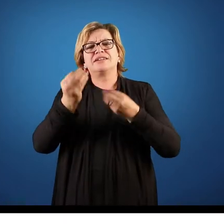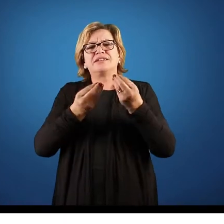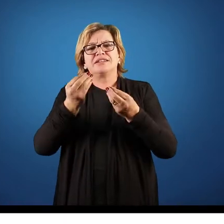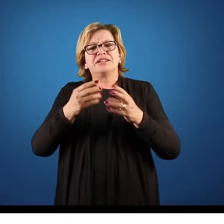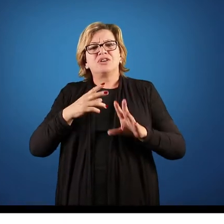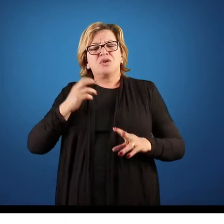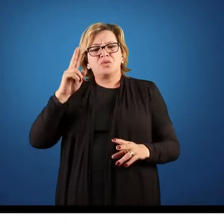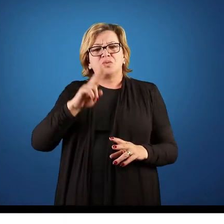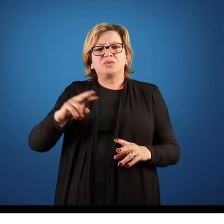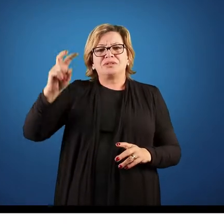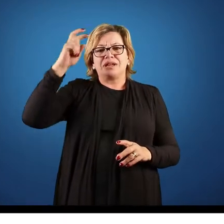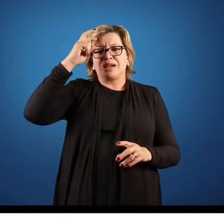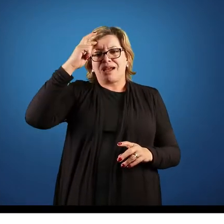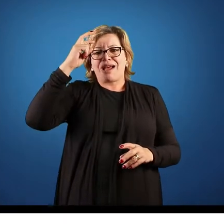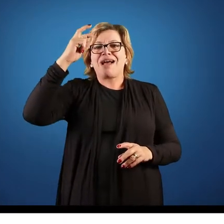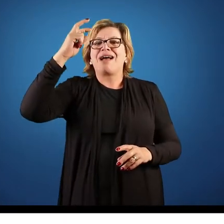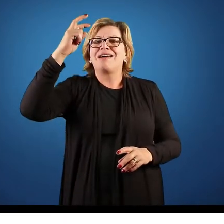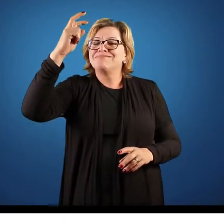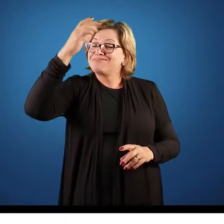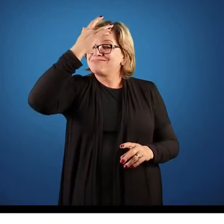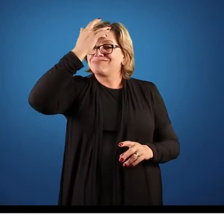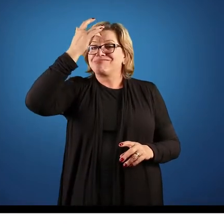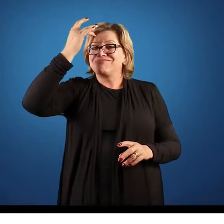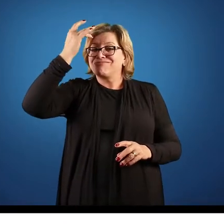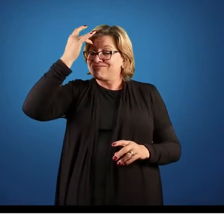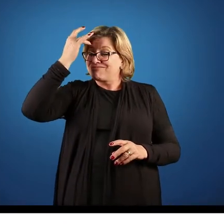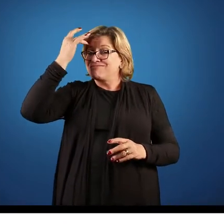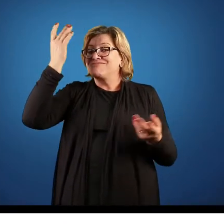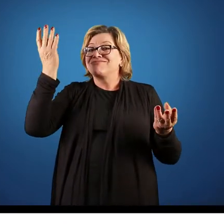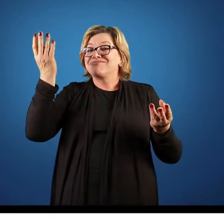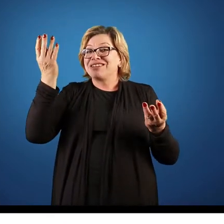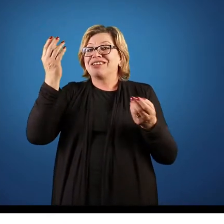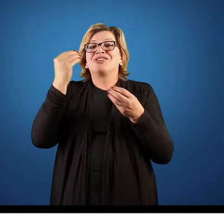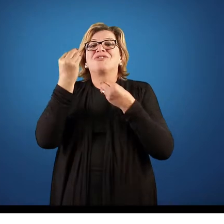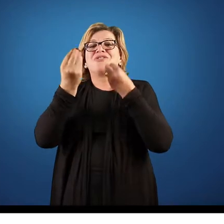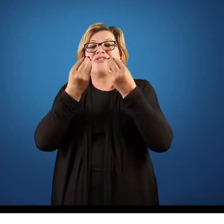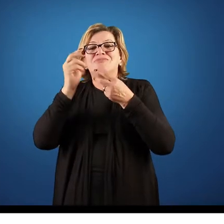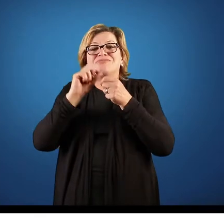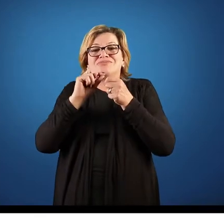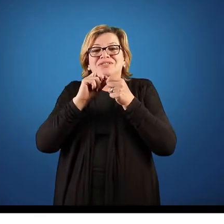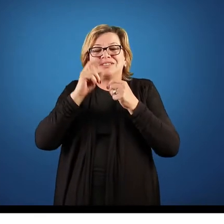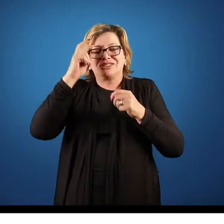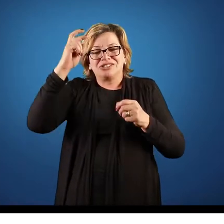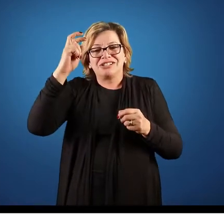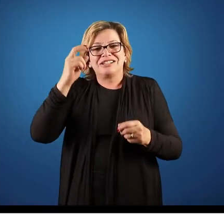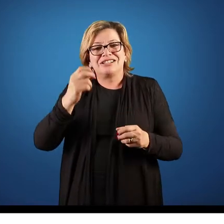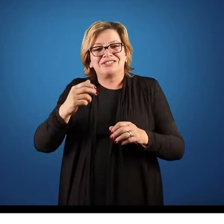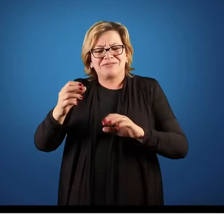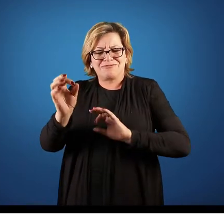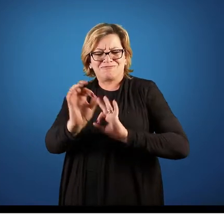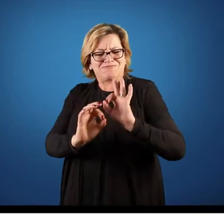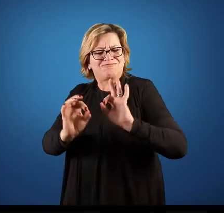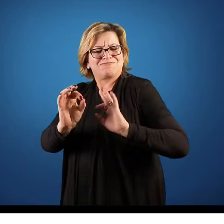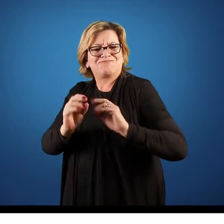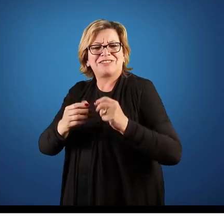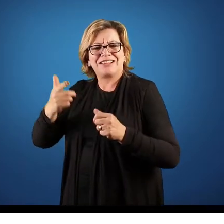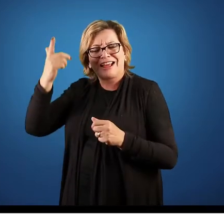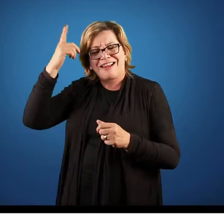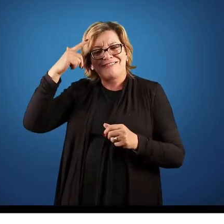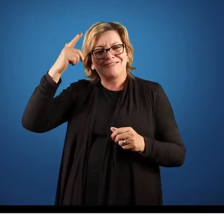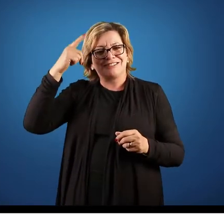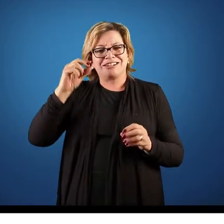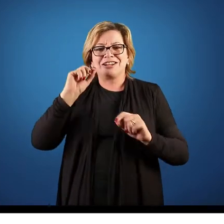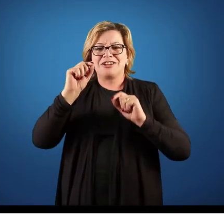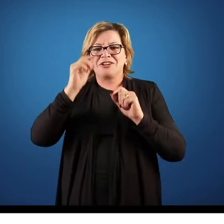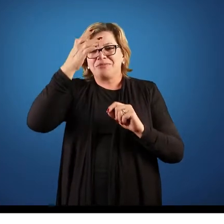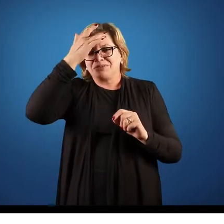a inteligência, né, como que utiliza essa inteligência para a gente fazer essa gestão, né, desse traço, né, do líder, que